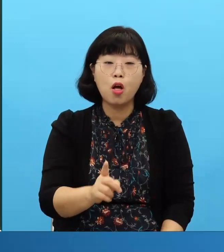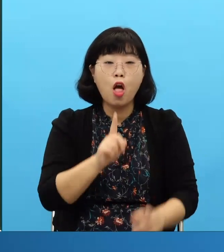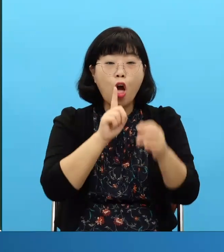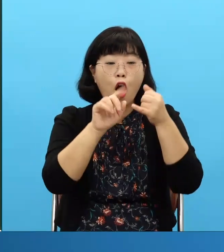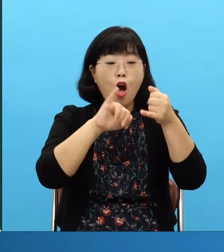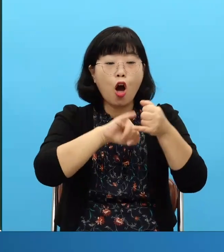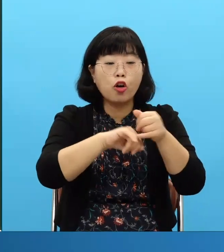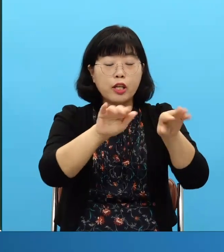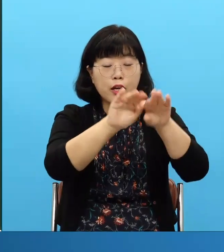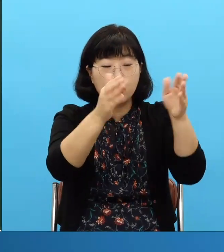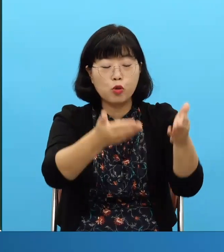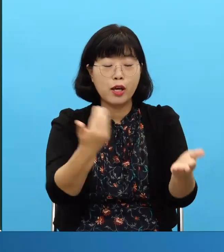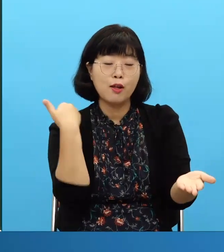Después el arca del pacto regresó